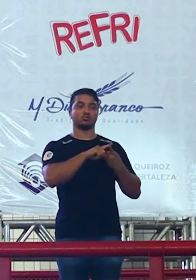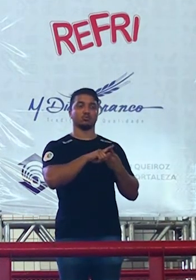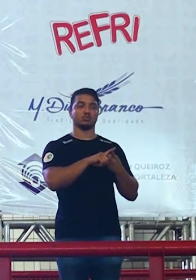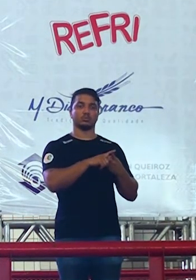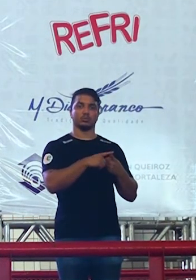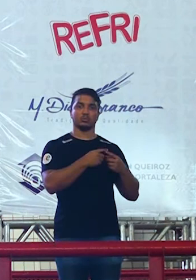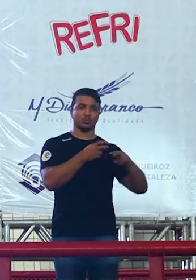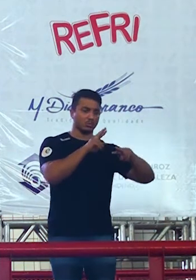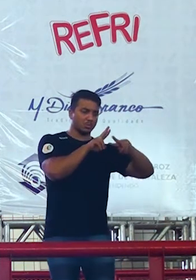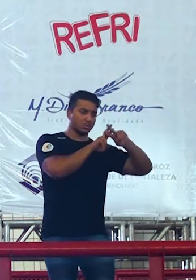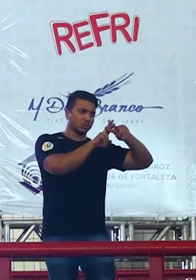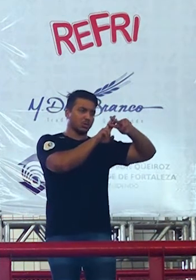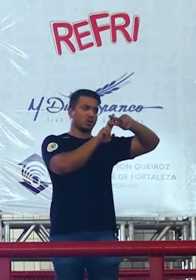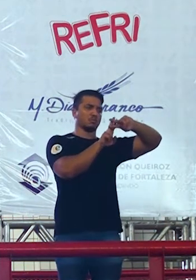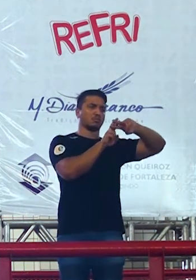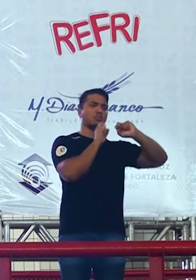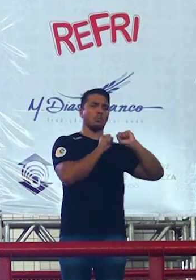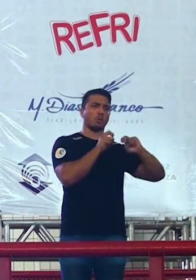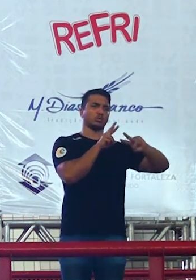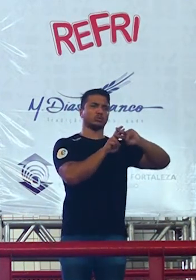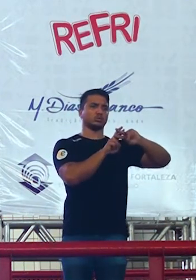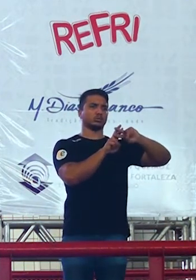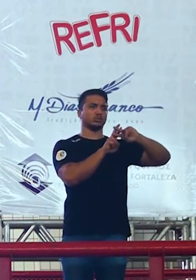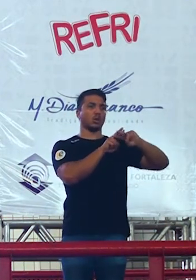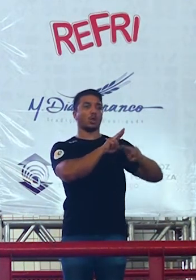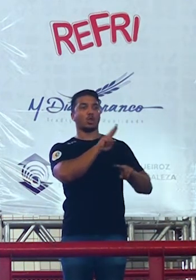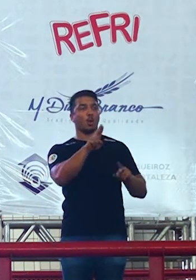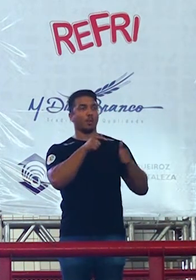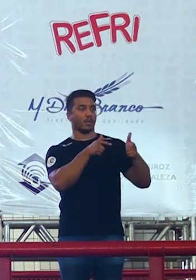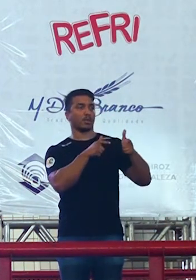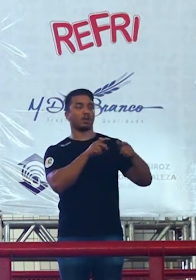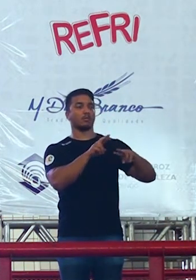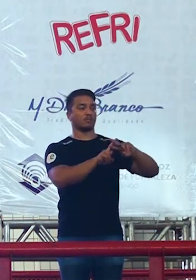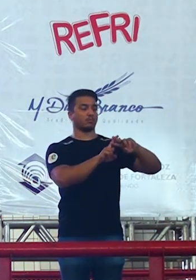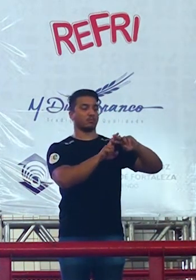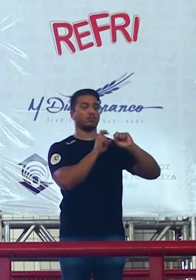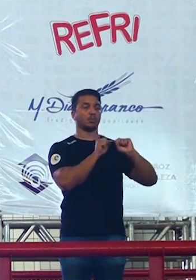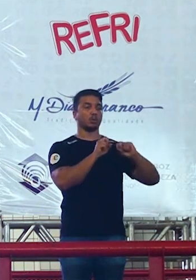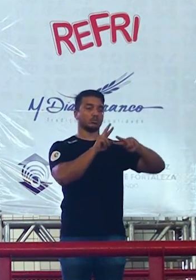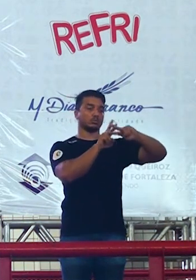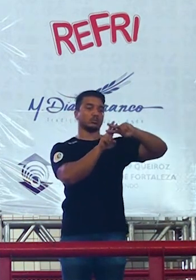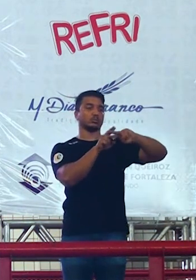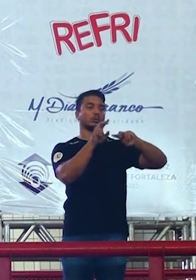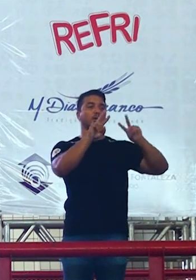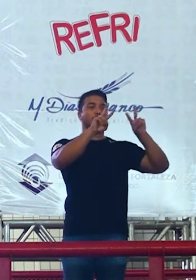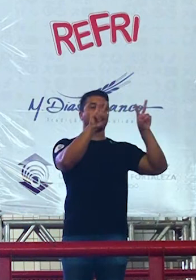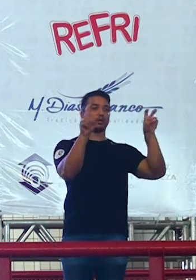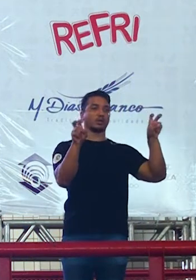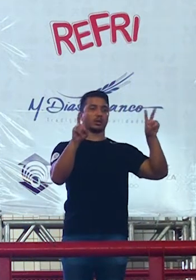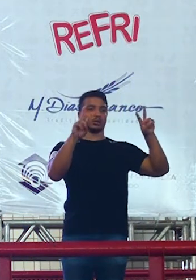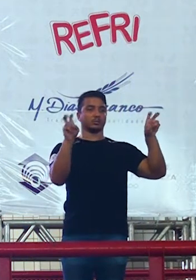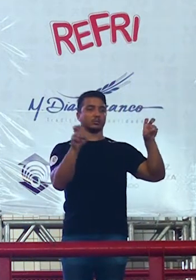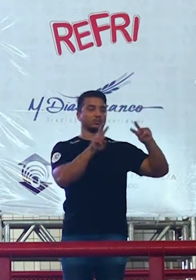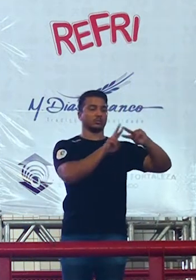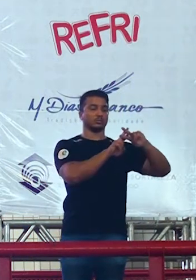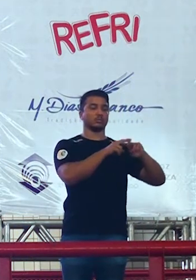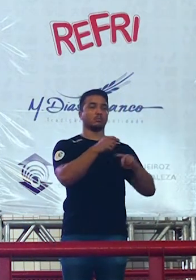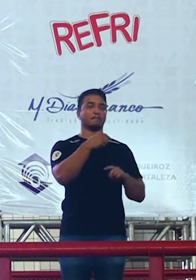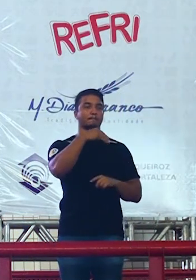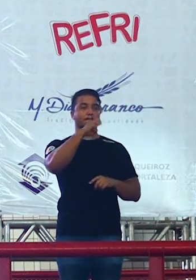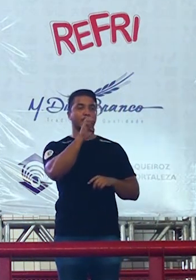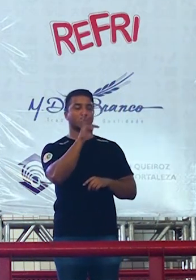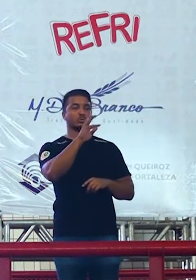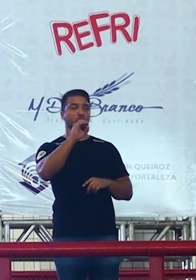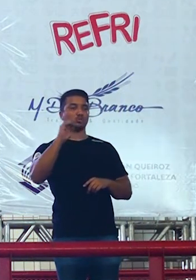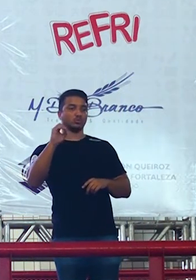símbolo de hashtag sim porque é o nome da campanha e você coloca entre aspas então a revista